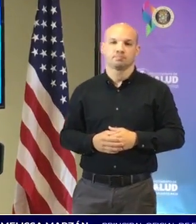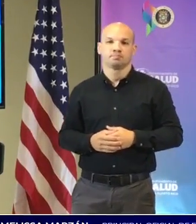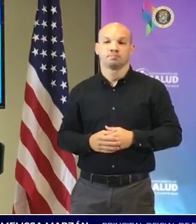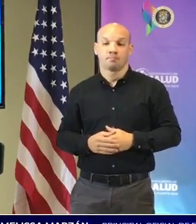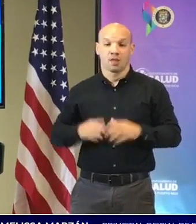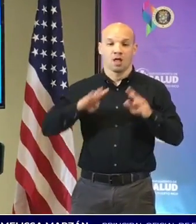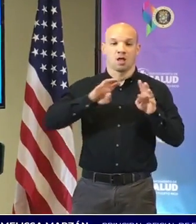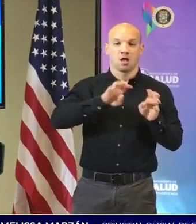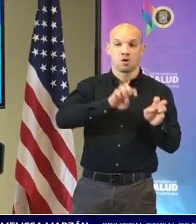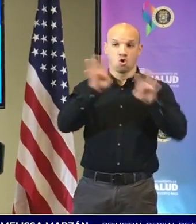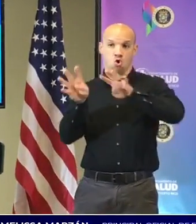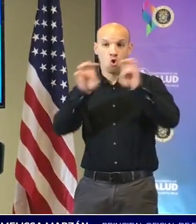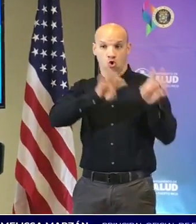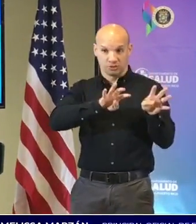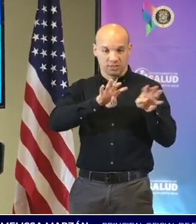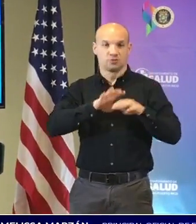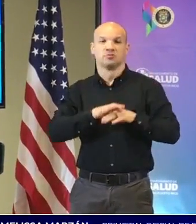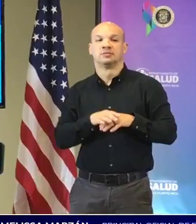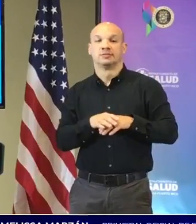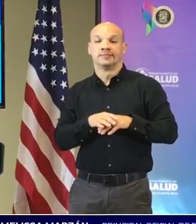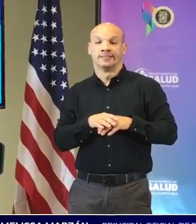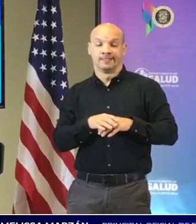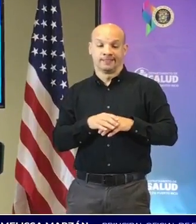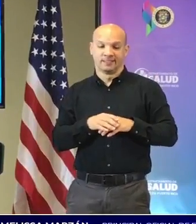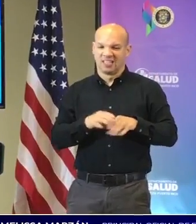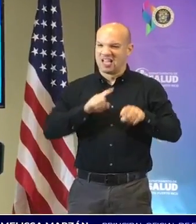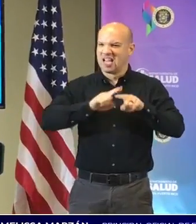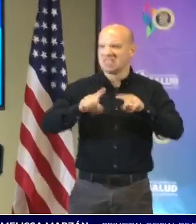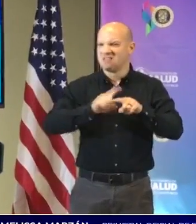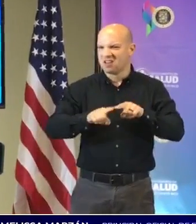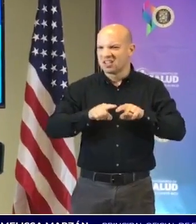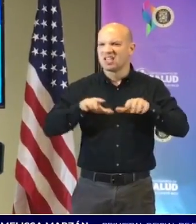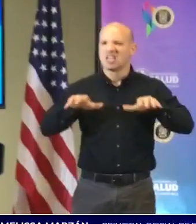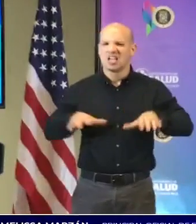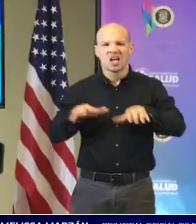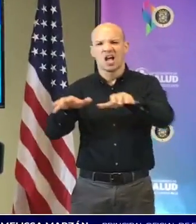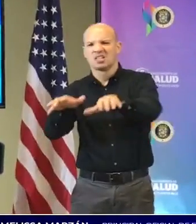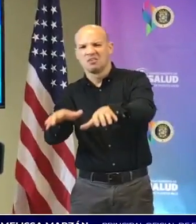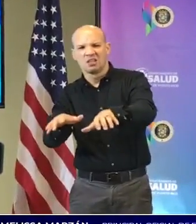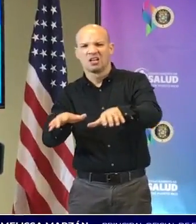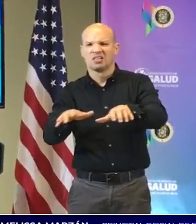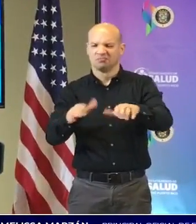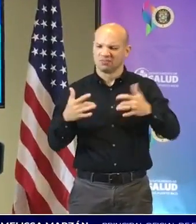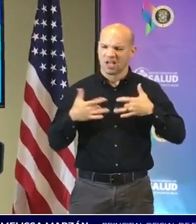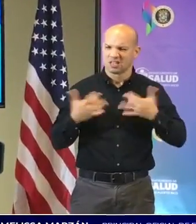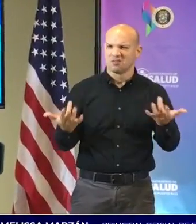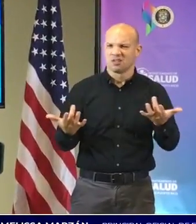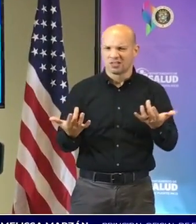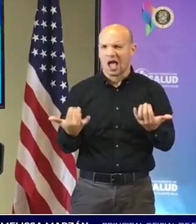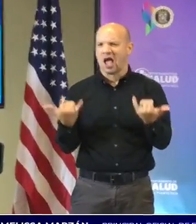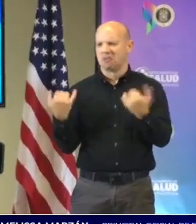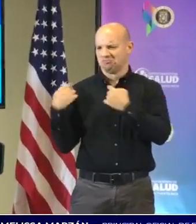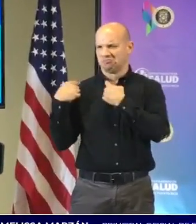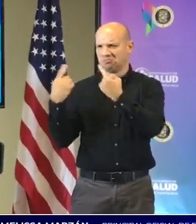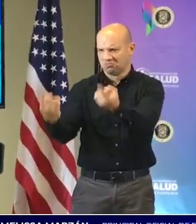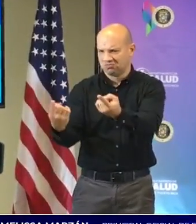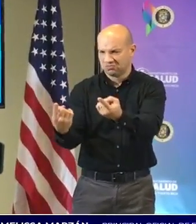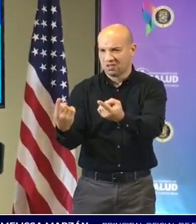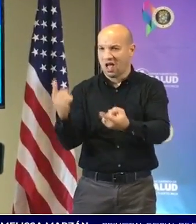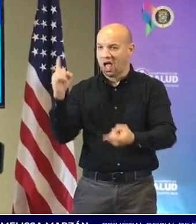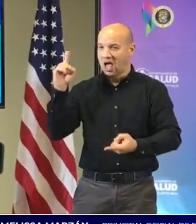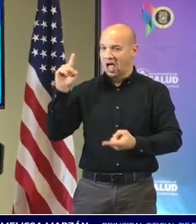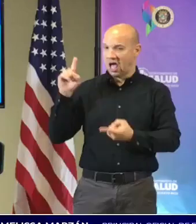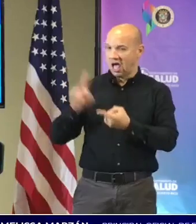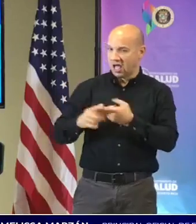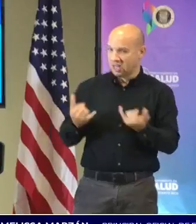multitudinarias ya este fin de semana hasta el momento tengo identificado 423 casos la mayor parte